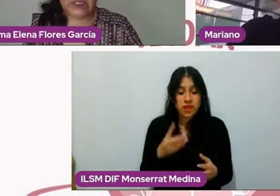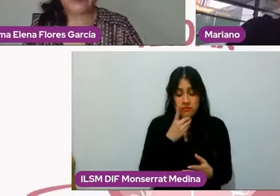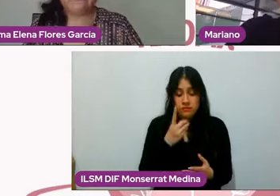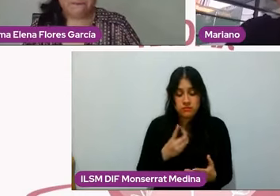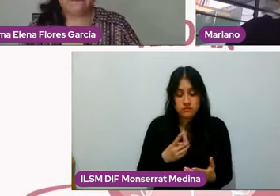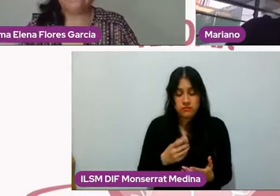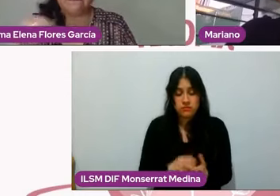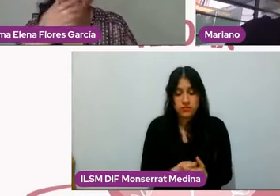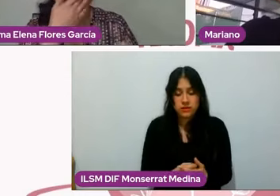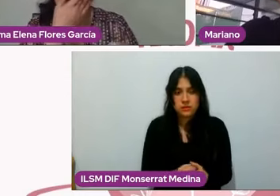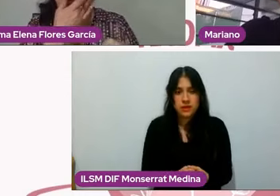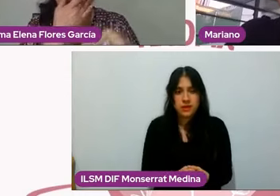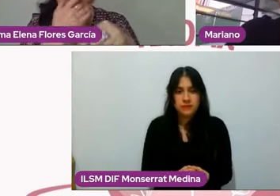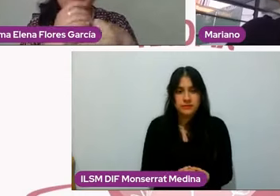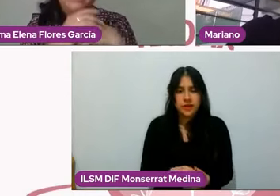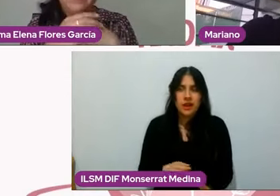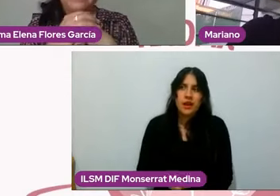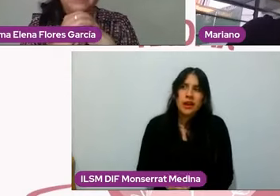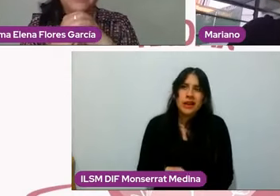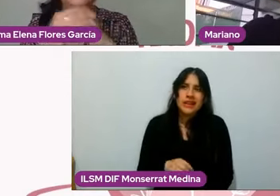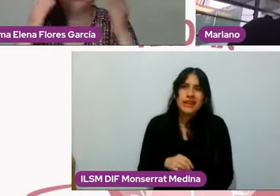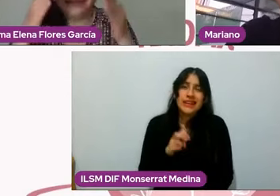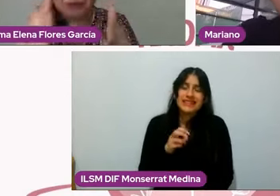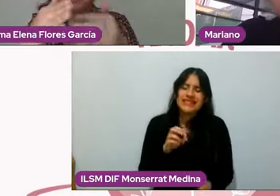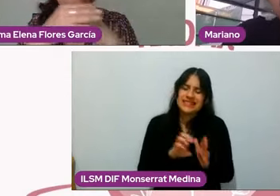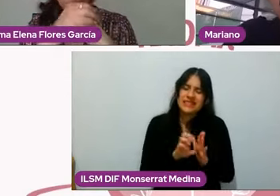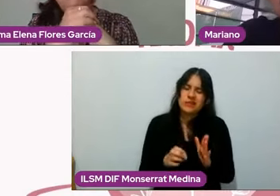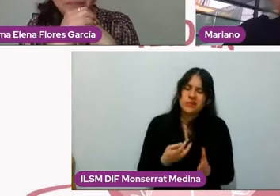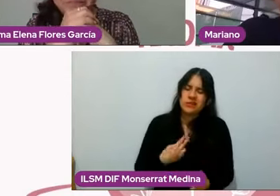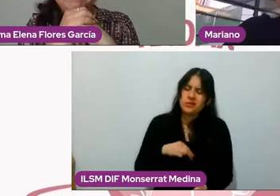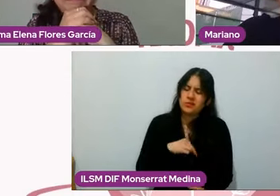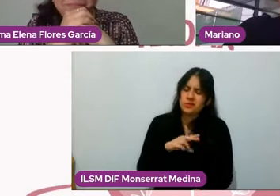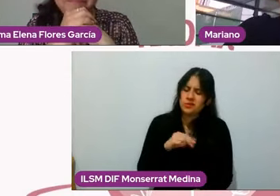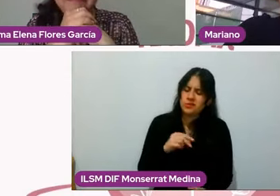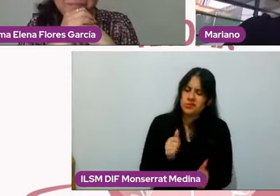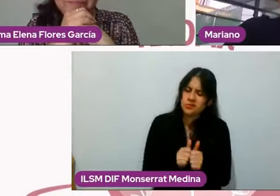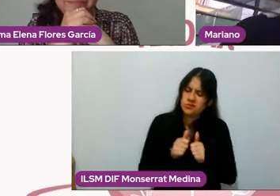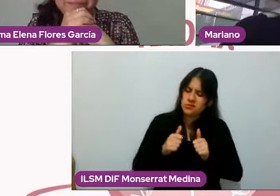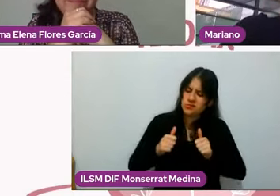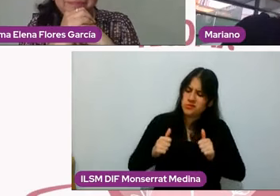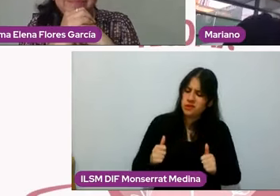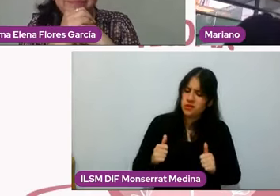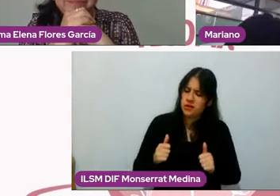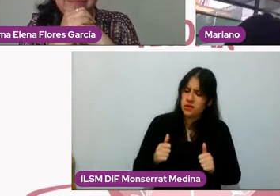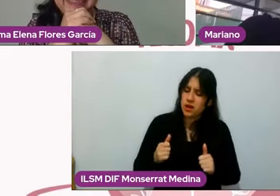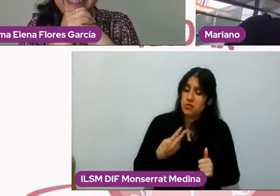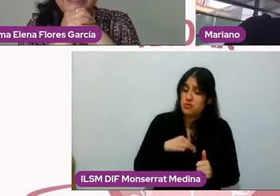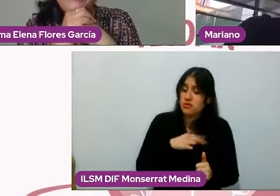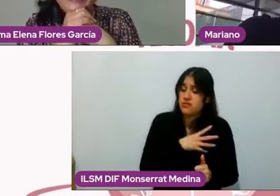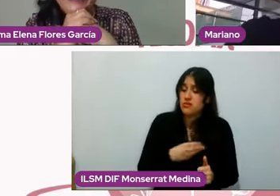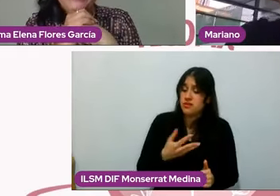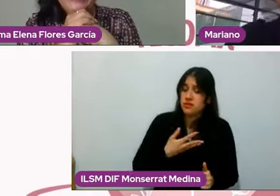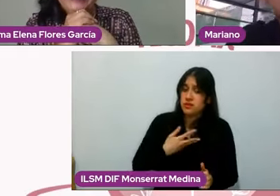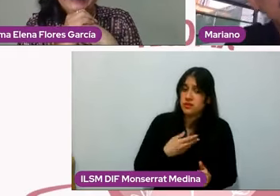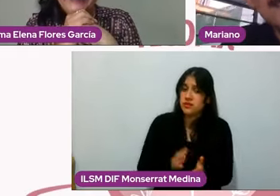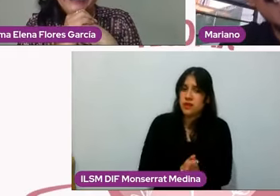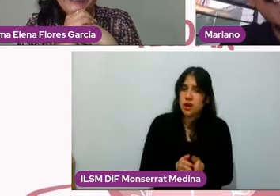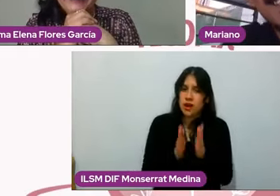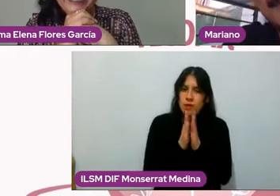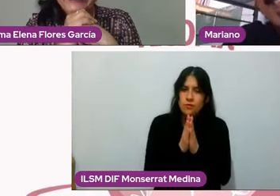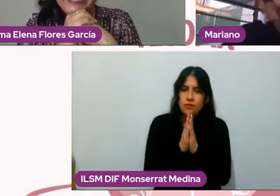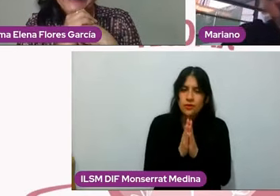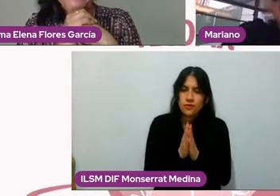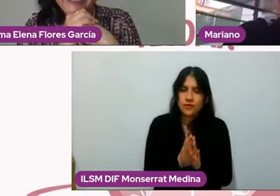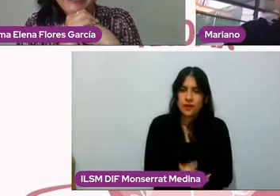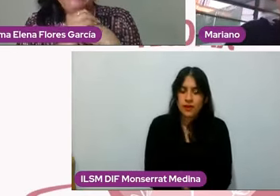de es que no nos separamos por nuestros hijos, yo les pido, por favor, dejen de darle